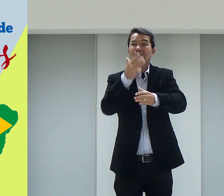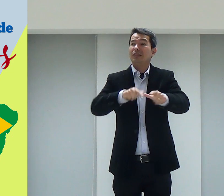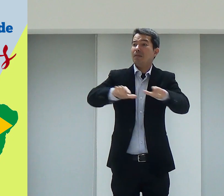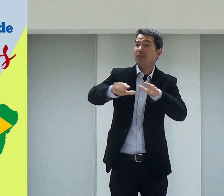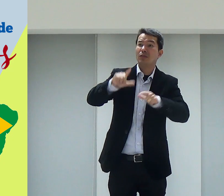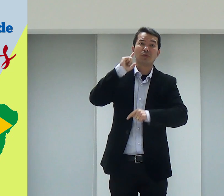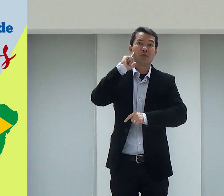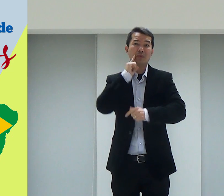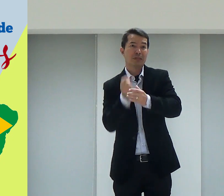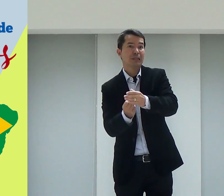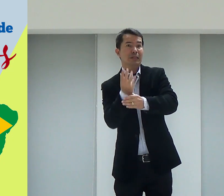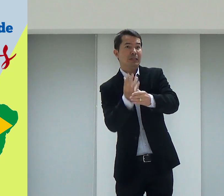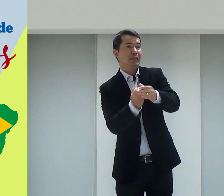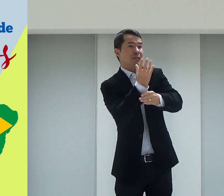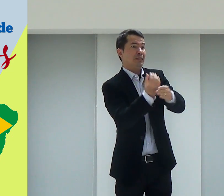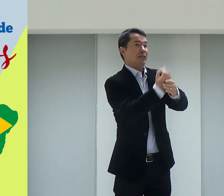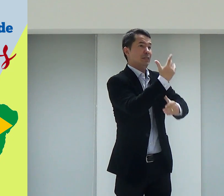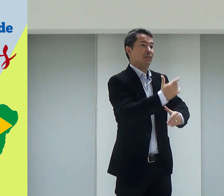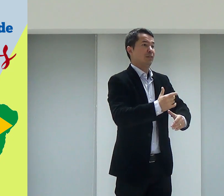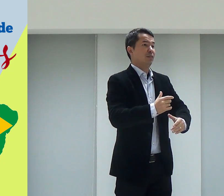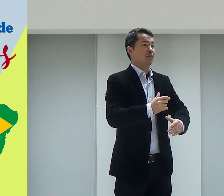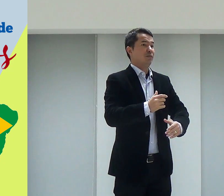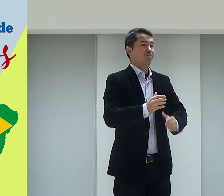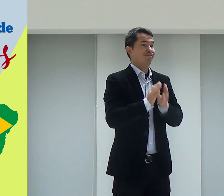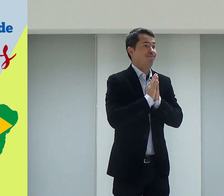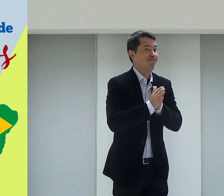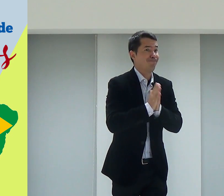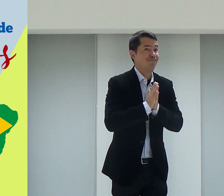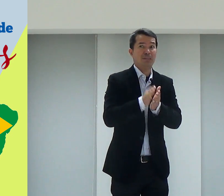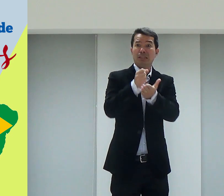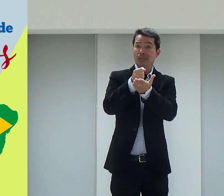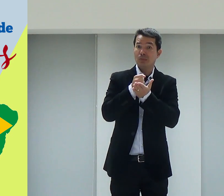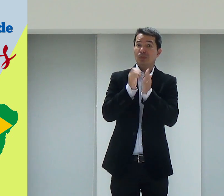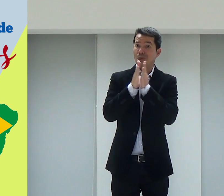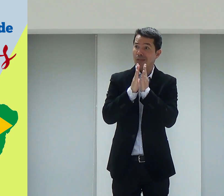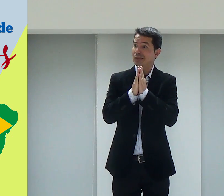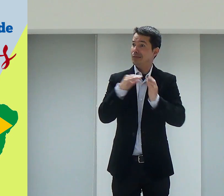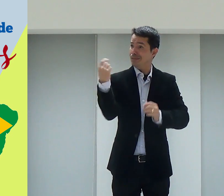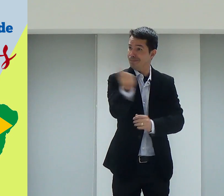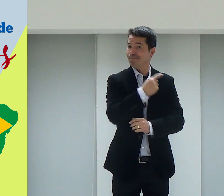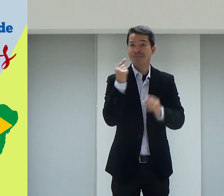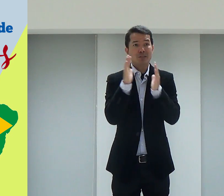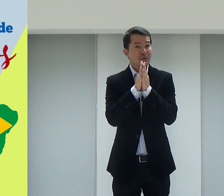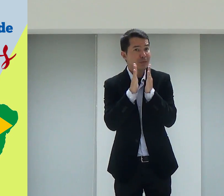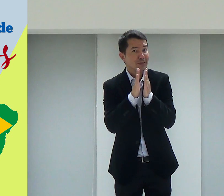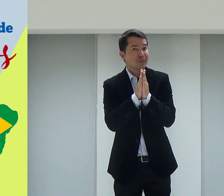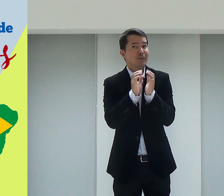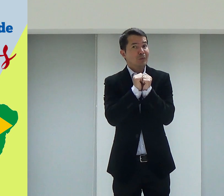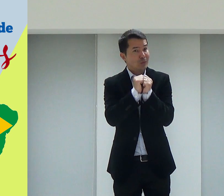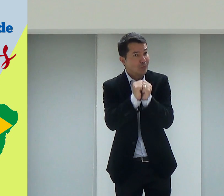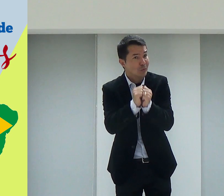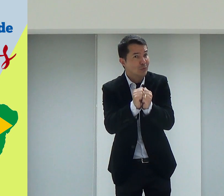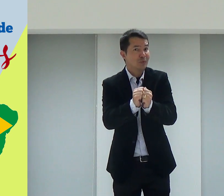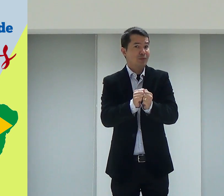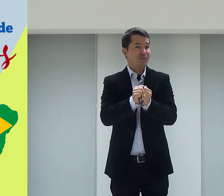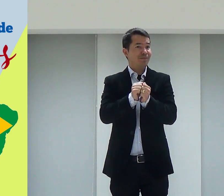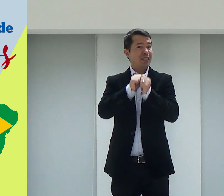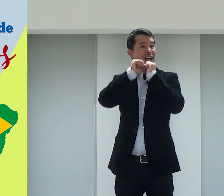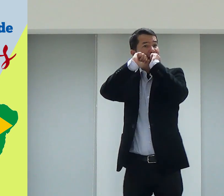A fundar, de repente, mais ministérios com surdos nessas igrejas. Então, me ajudem nisso. Vamos orar por isso. Vamos orar